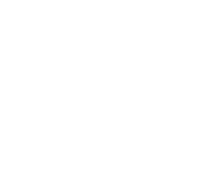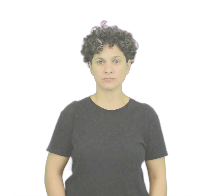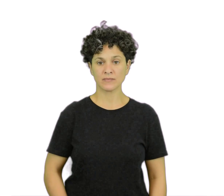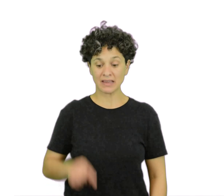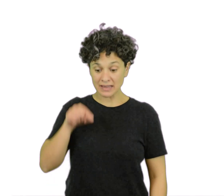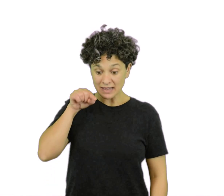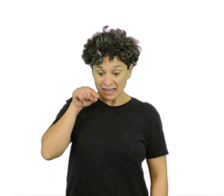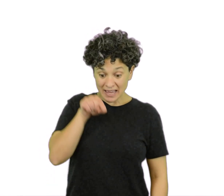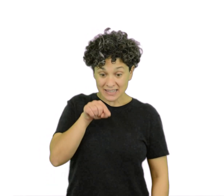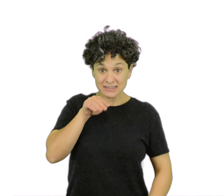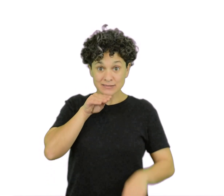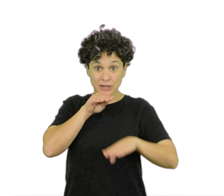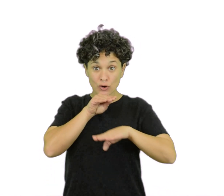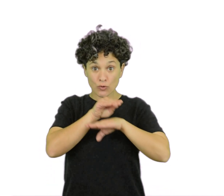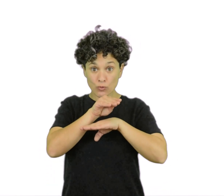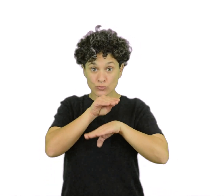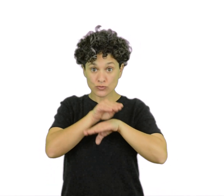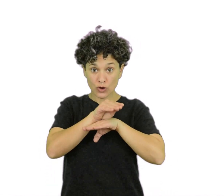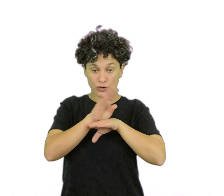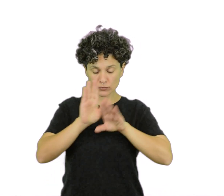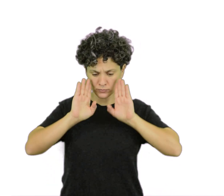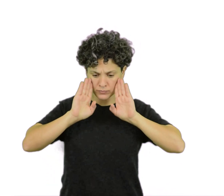Principales paradigmas sociológicos